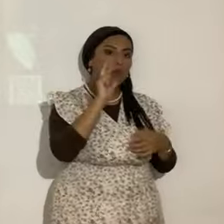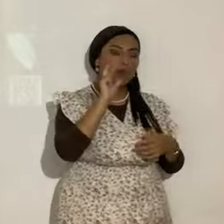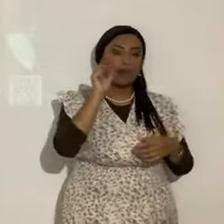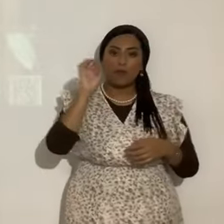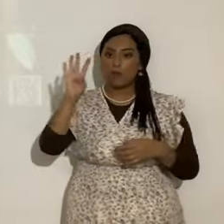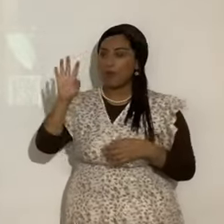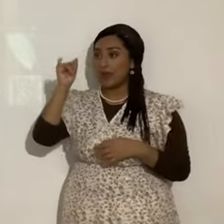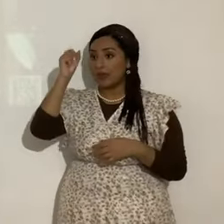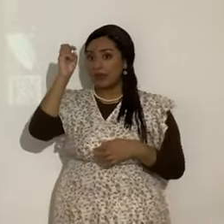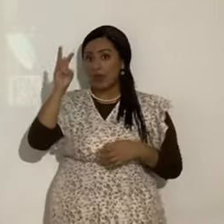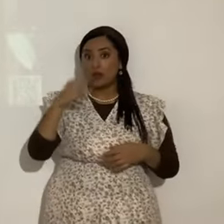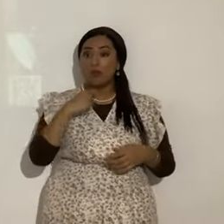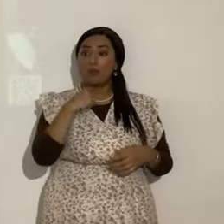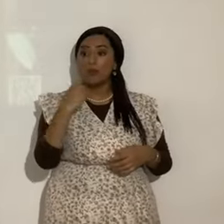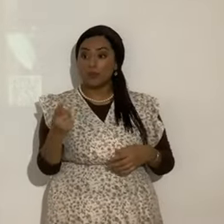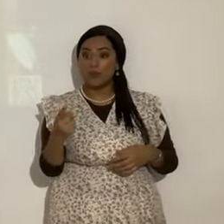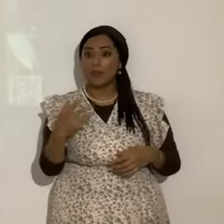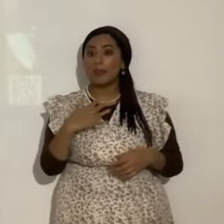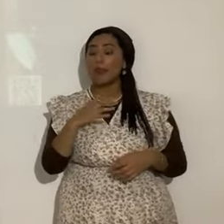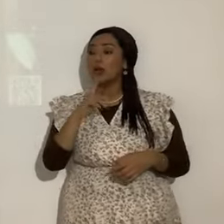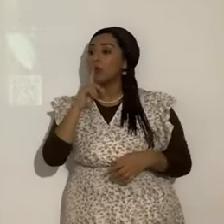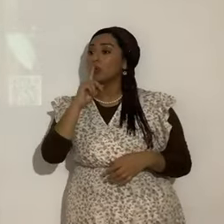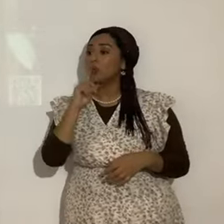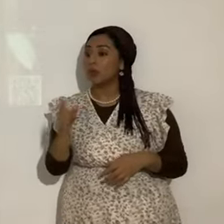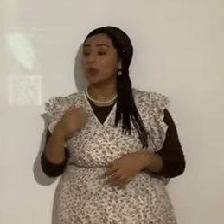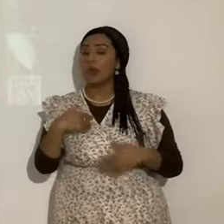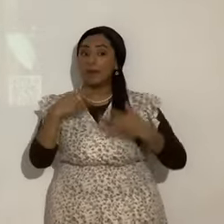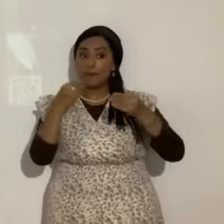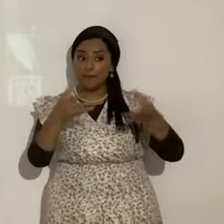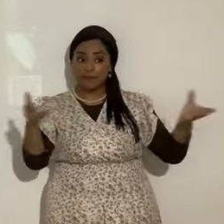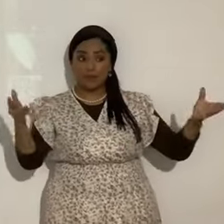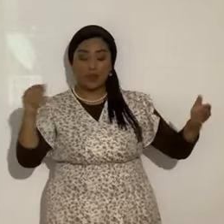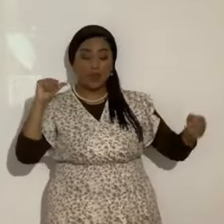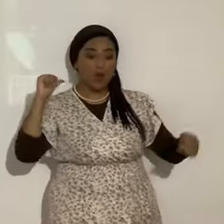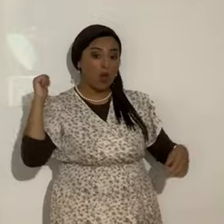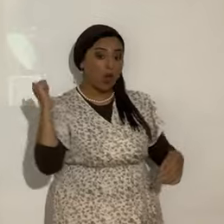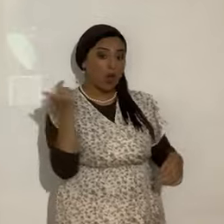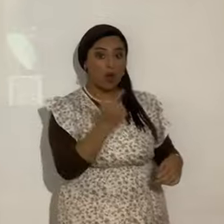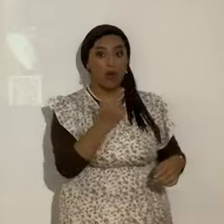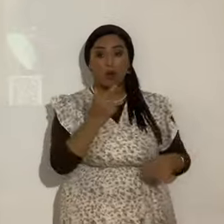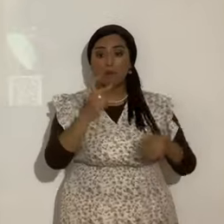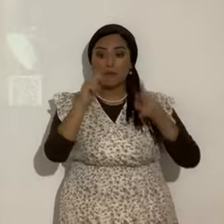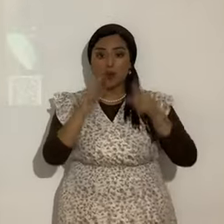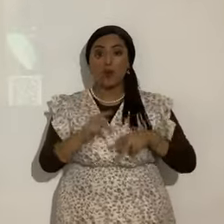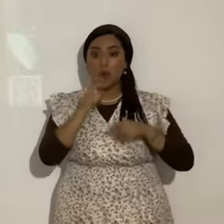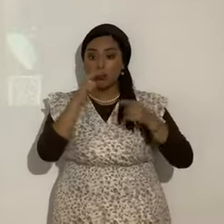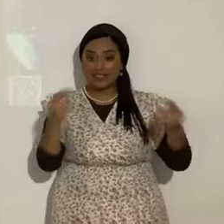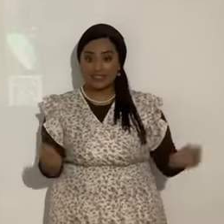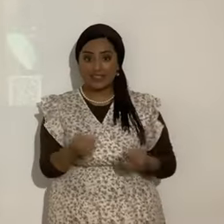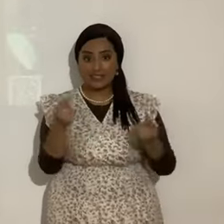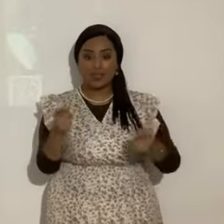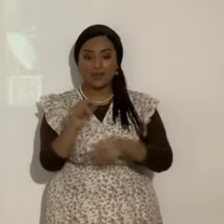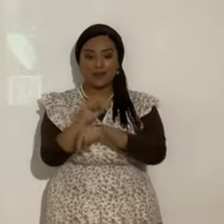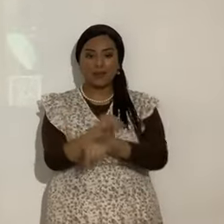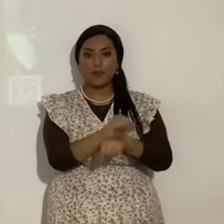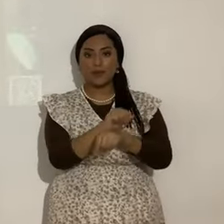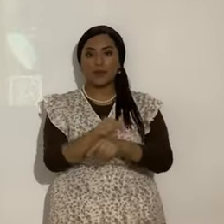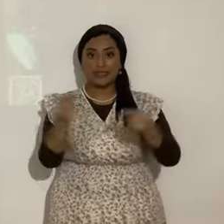Yahshua les respondió. De cierto, de cierto os digo. Que todo aquel que hace pecado. Esclavo es del pecado. A ver otra